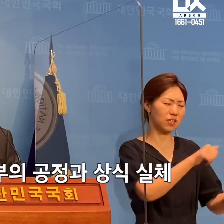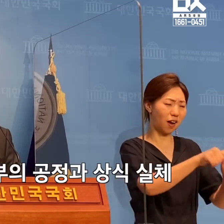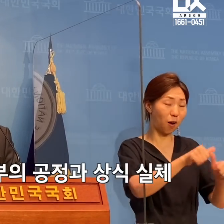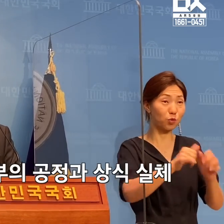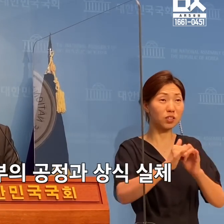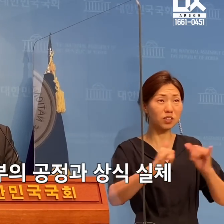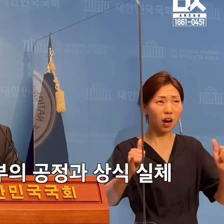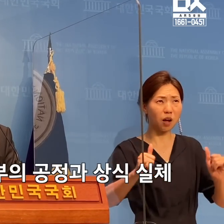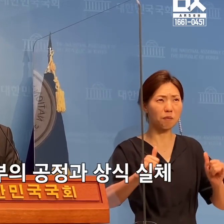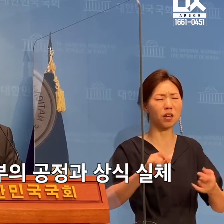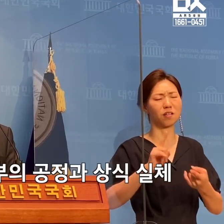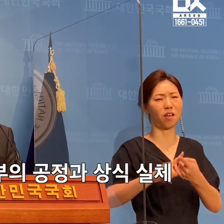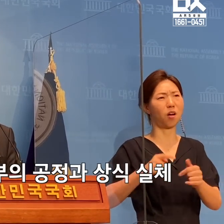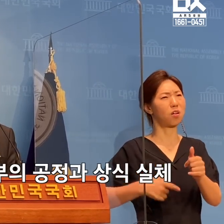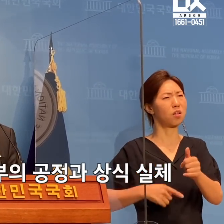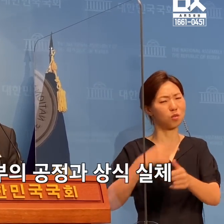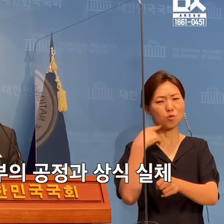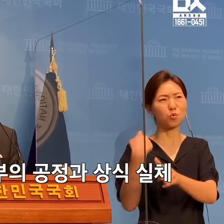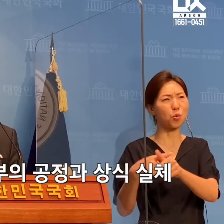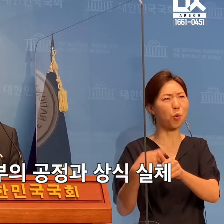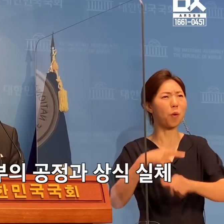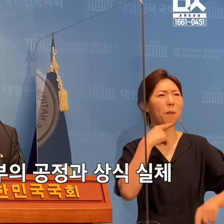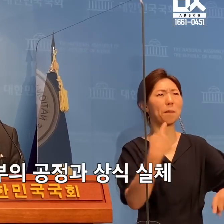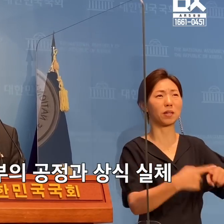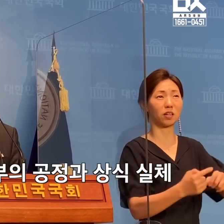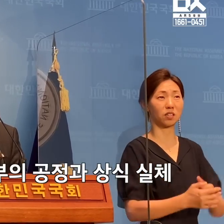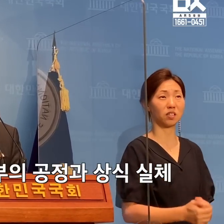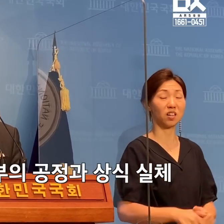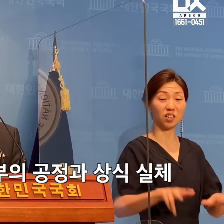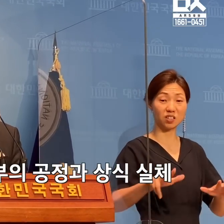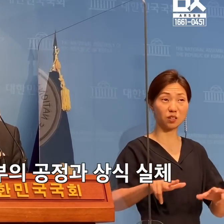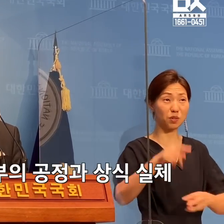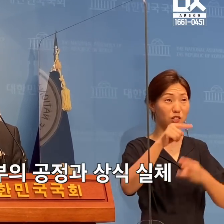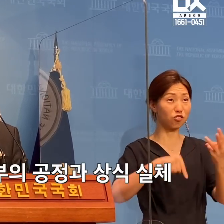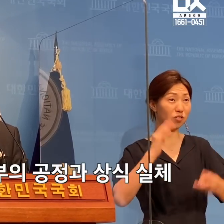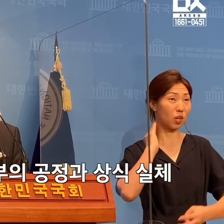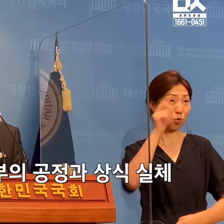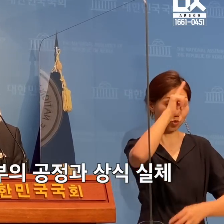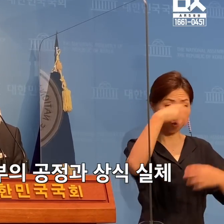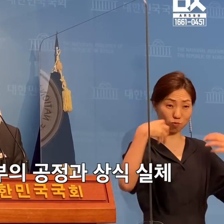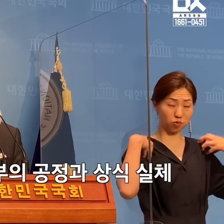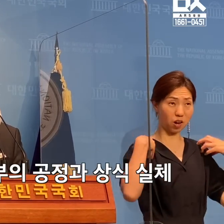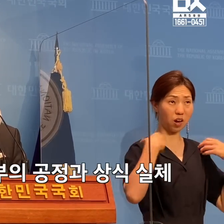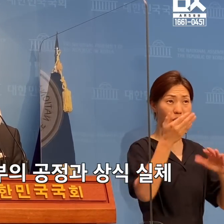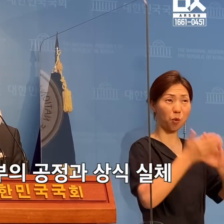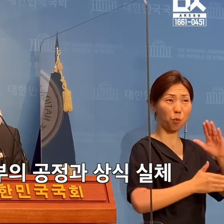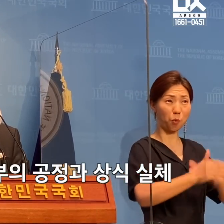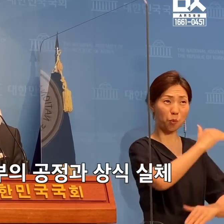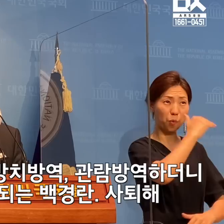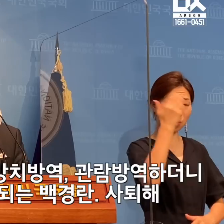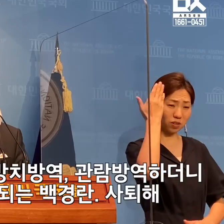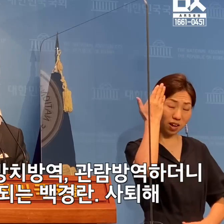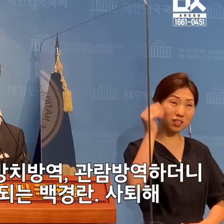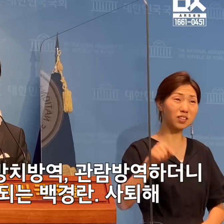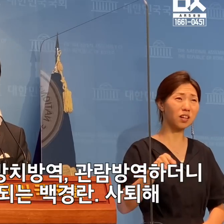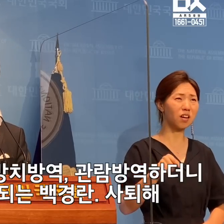이것이 윤석열 정부가 주장하는 공정과 상식의 실체라는 기가 막힐 노릇입니다.